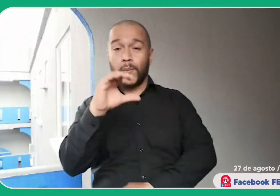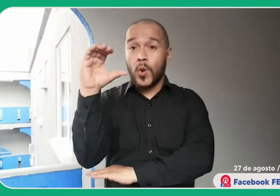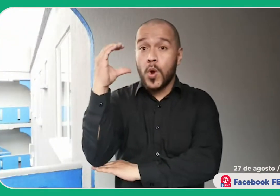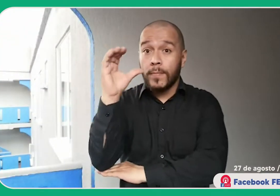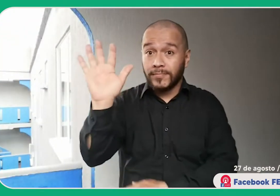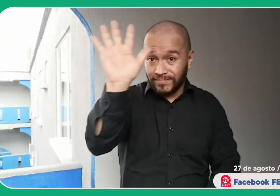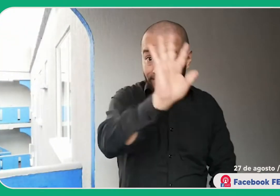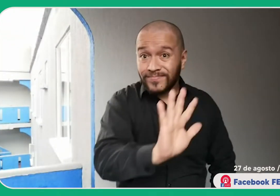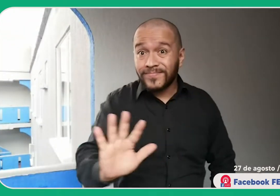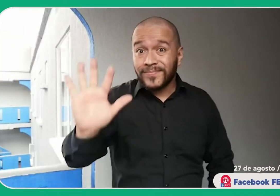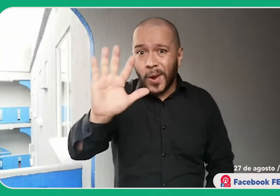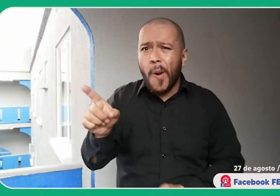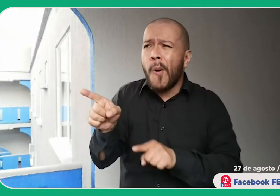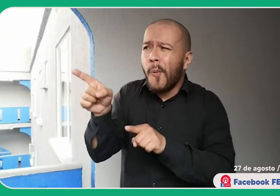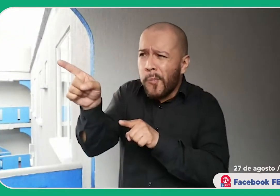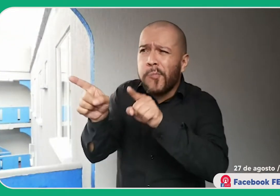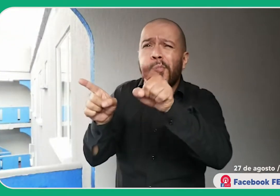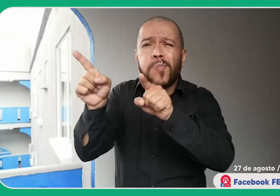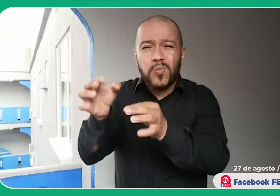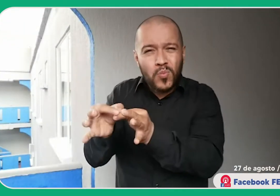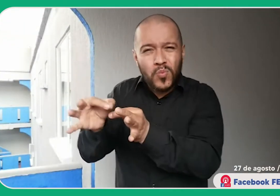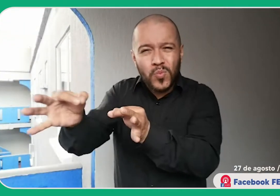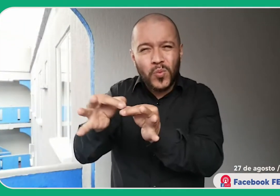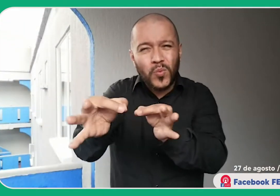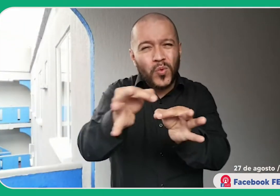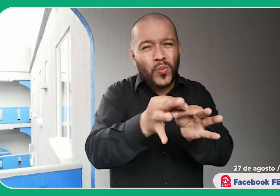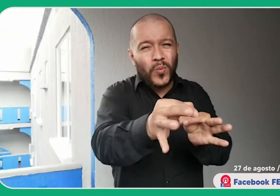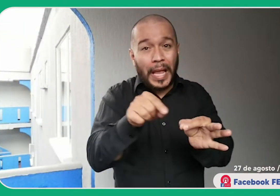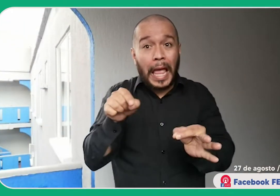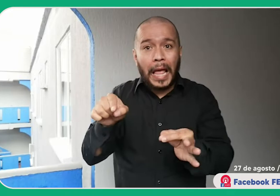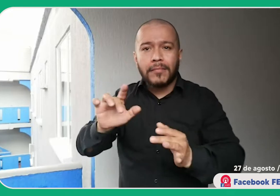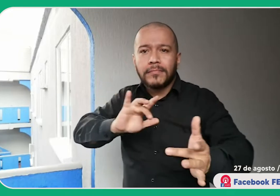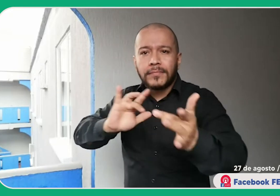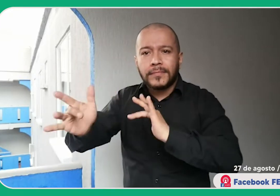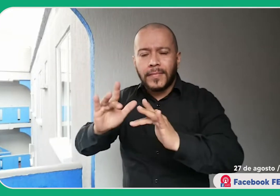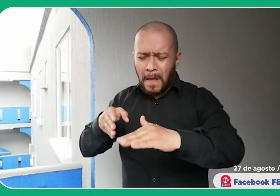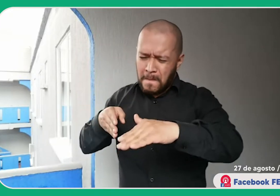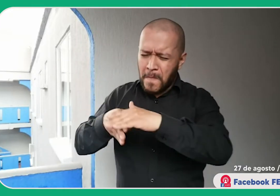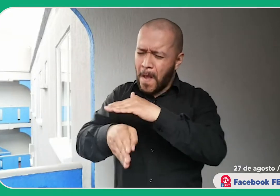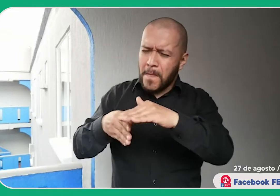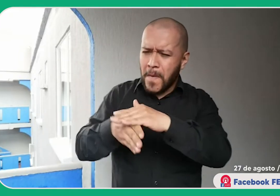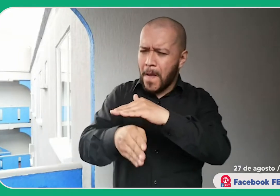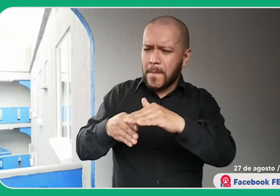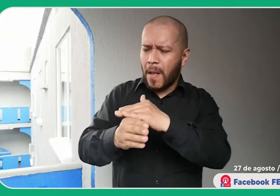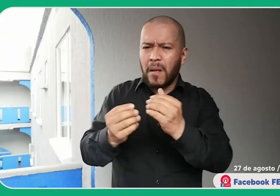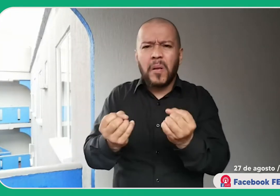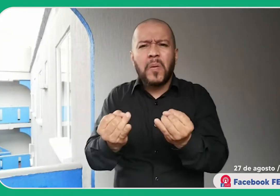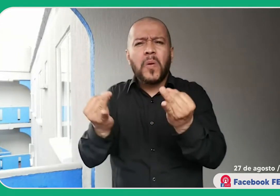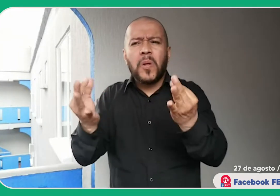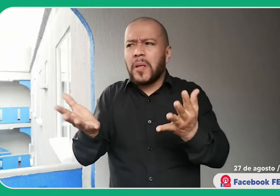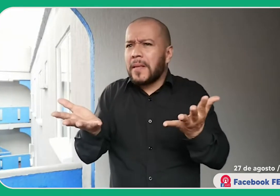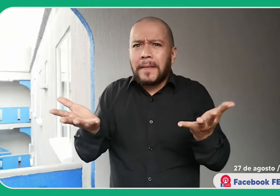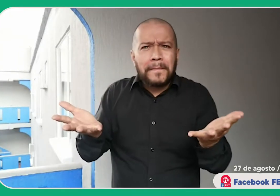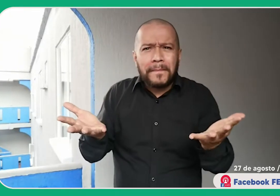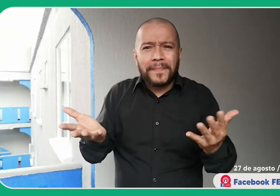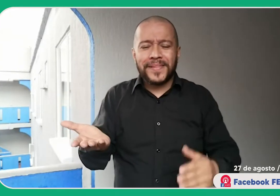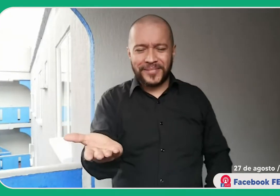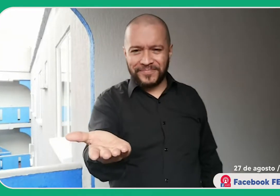Para iniciar, hablemos del impacto que ha tenido Centro de Relevo en diferentes lugares del país. ¿En cuántos municipios de Colombia usan Centro de